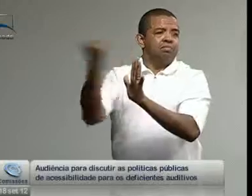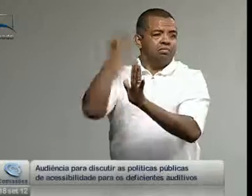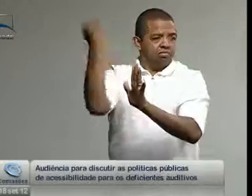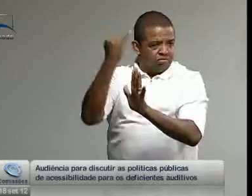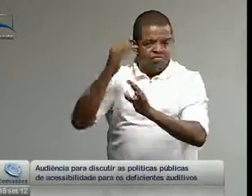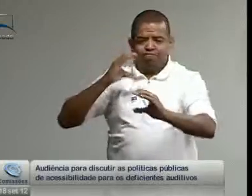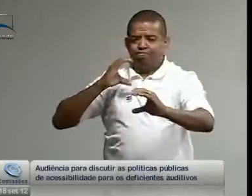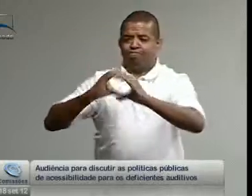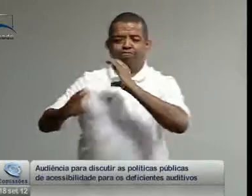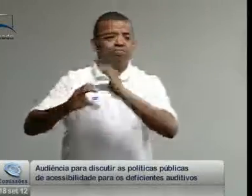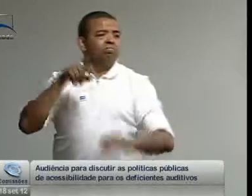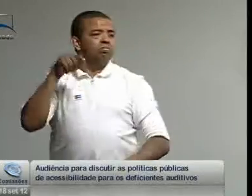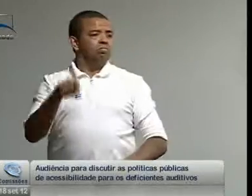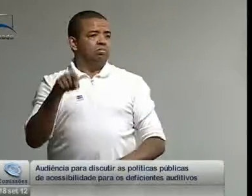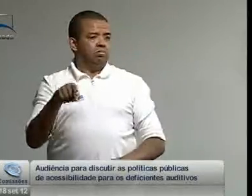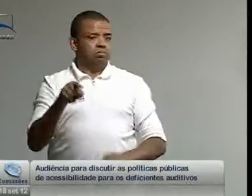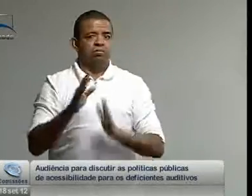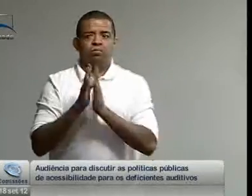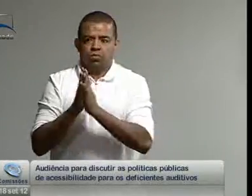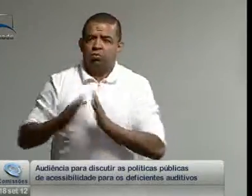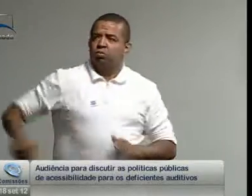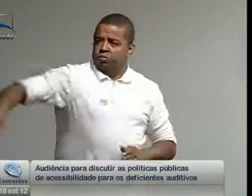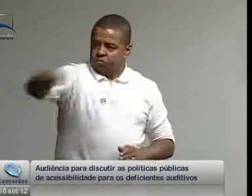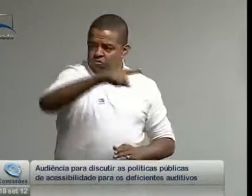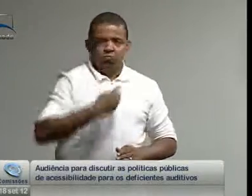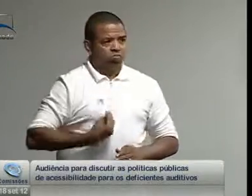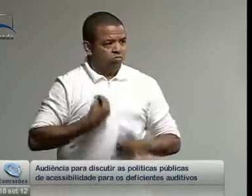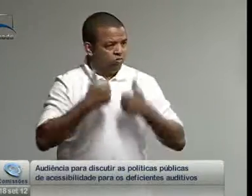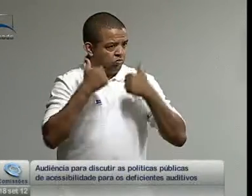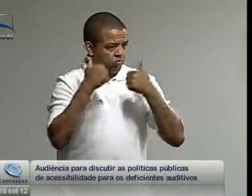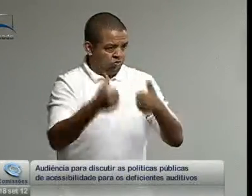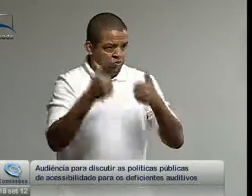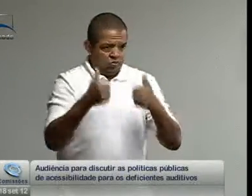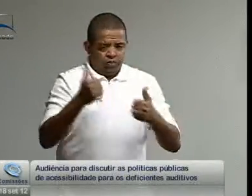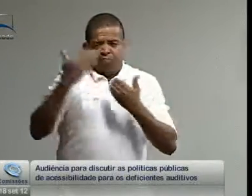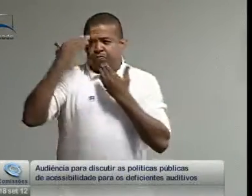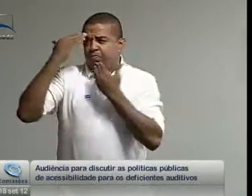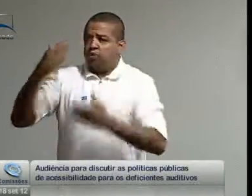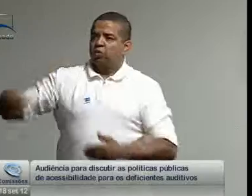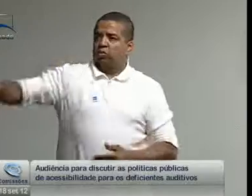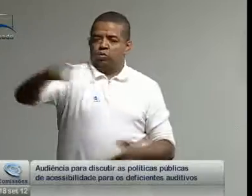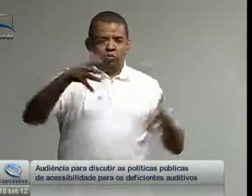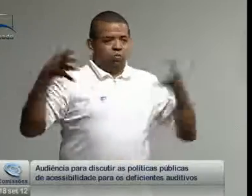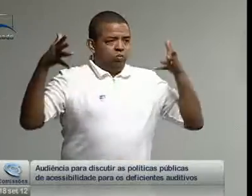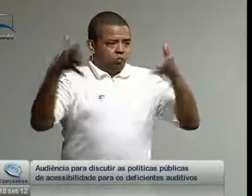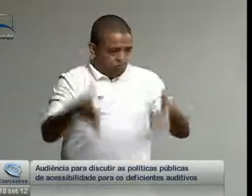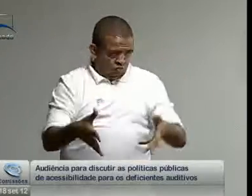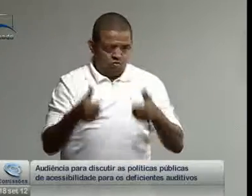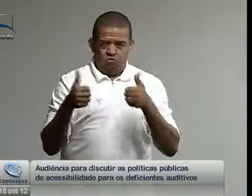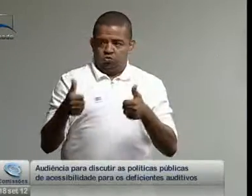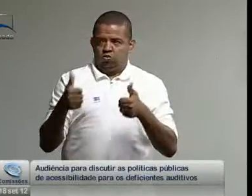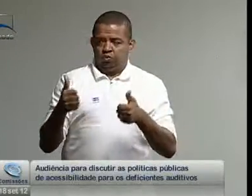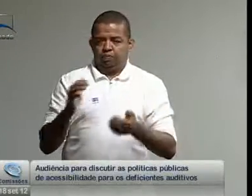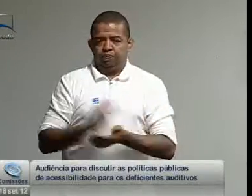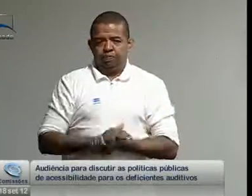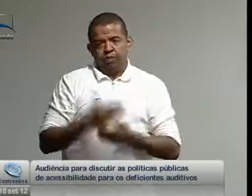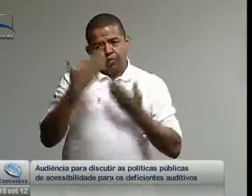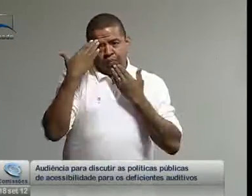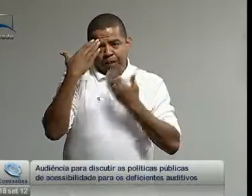língua de sinais tão importantes, nossa comunicação. Por favor, a vida de vocês. Muito obrigado por estarem aqui presentes e é